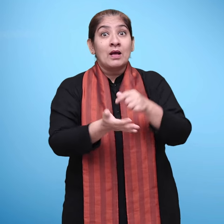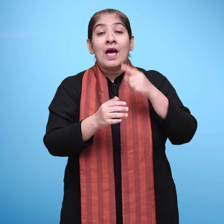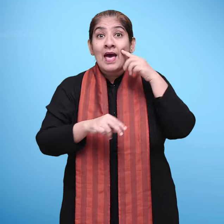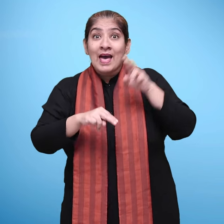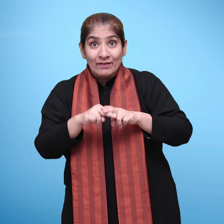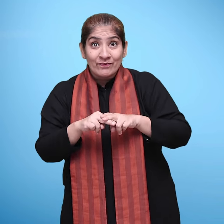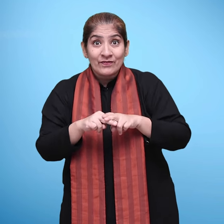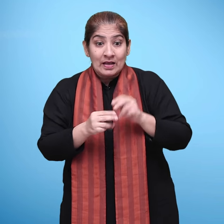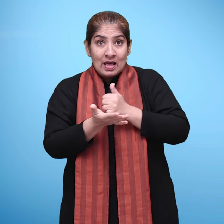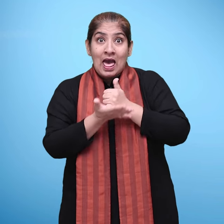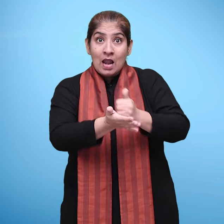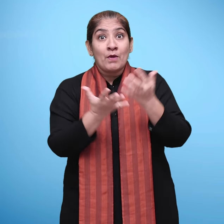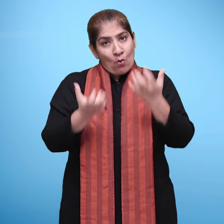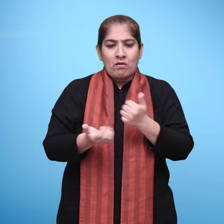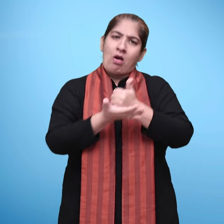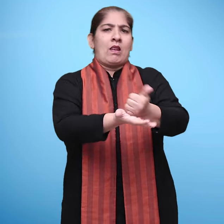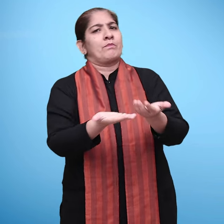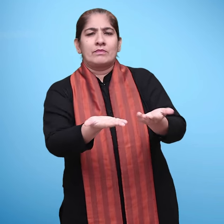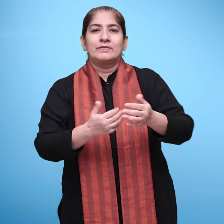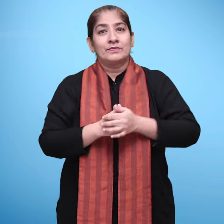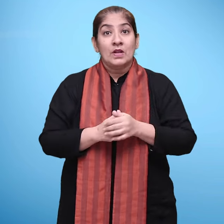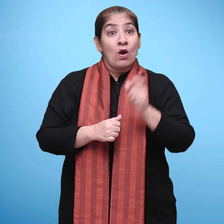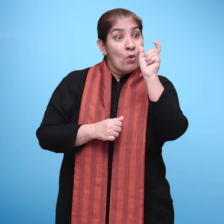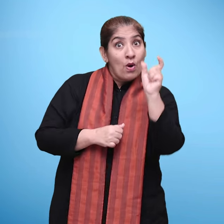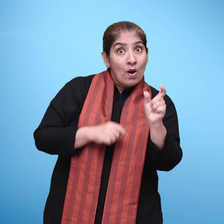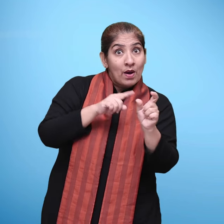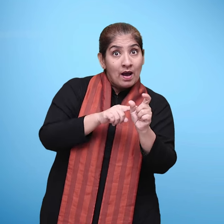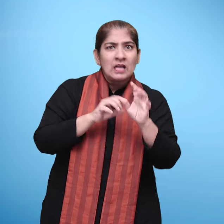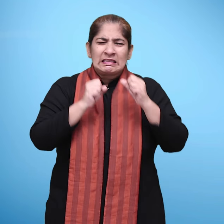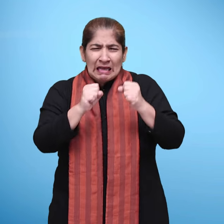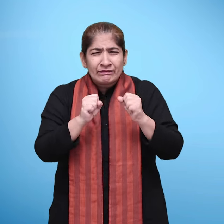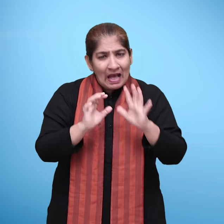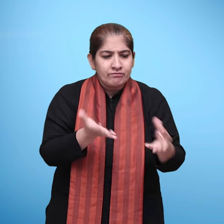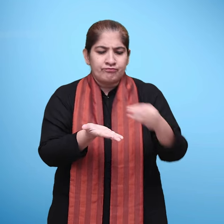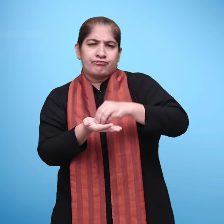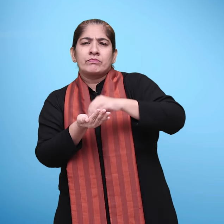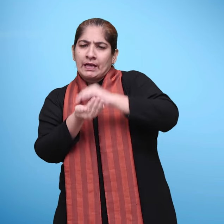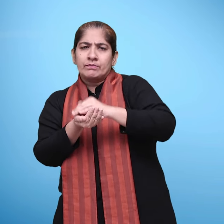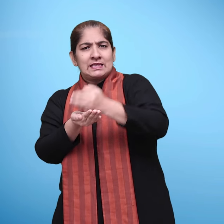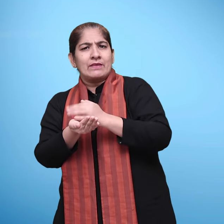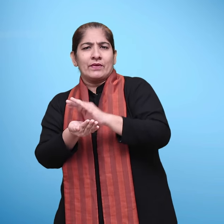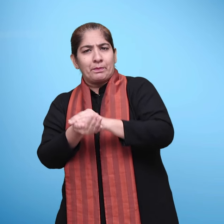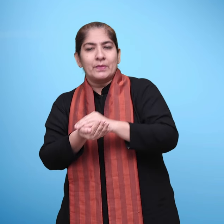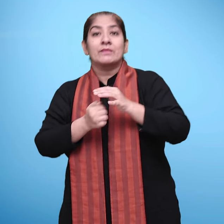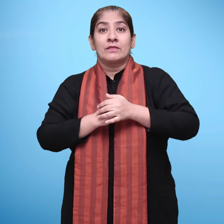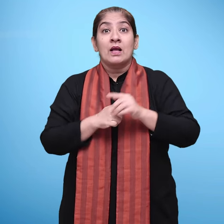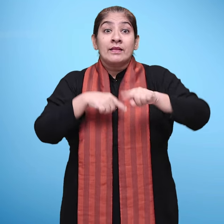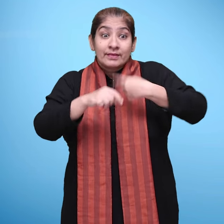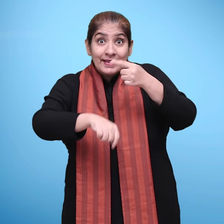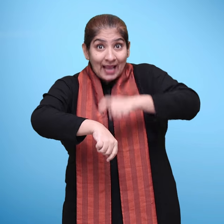उन्हें जहां जहां सहायता की अवश्यक्ता है उन शब्दों को नोट कर लीजिए अगली कक्षा में इन शब्दों